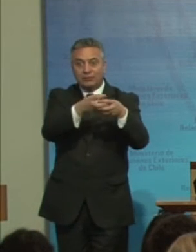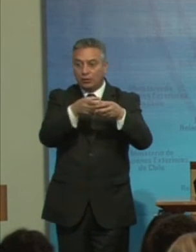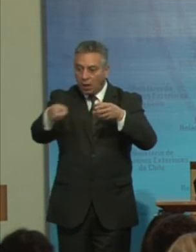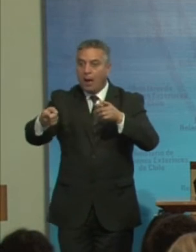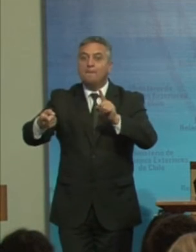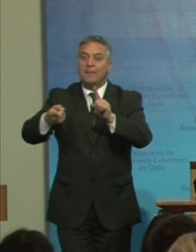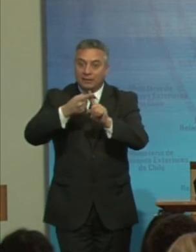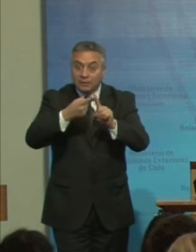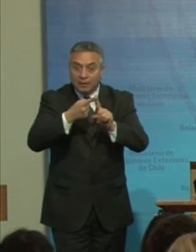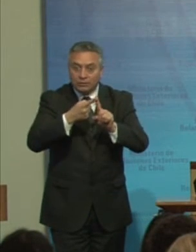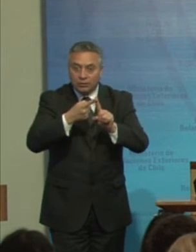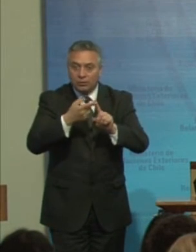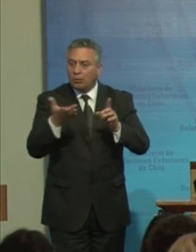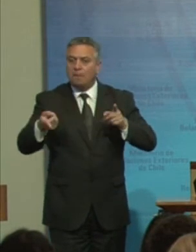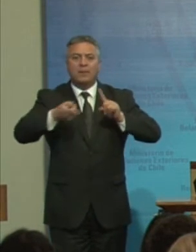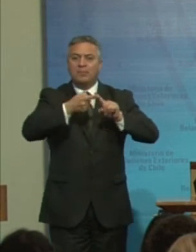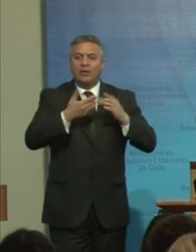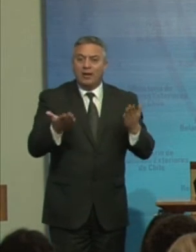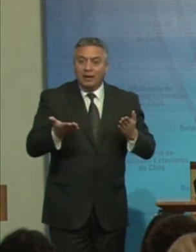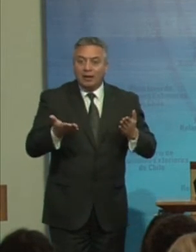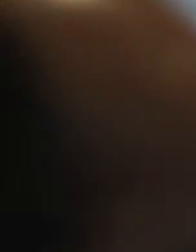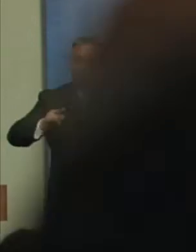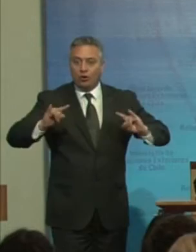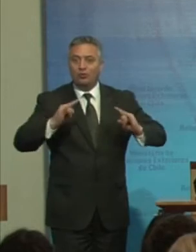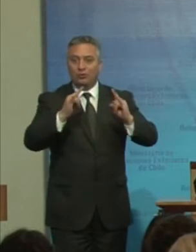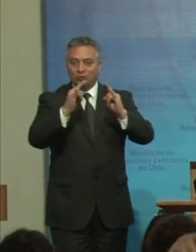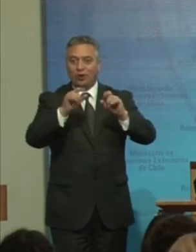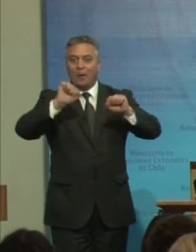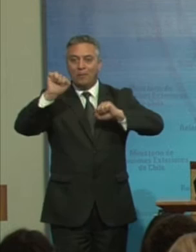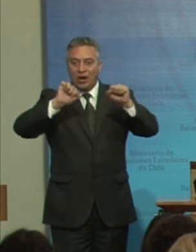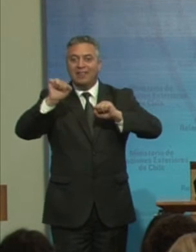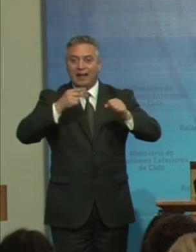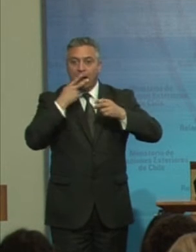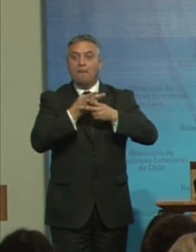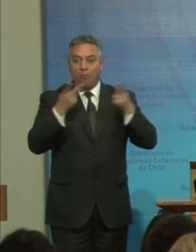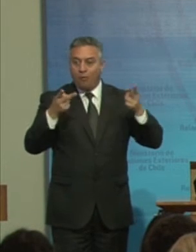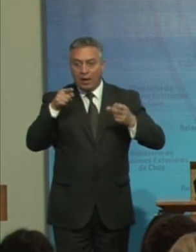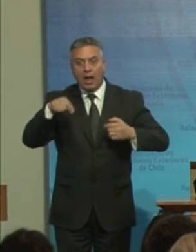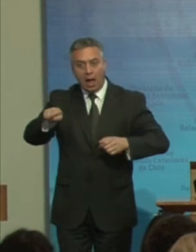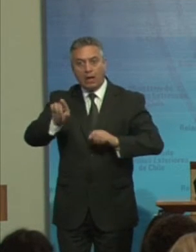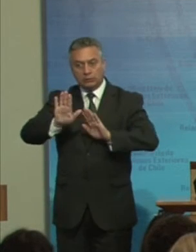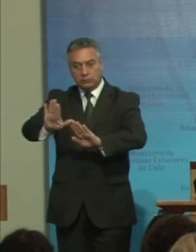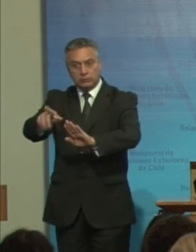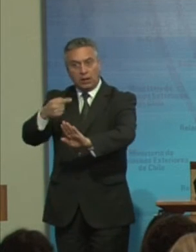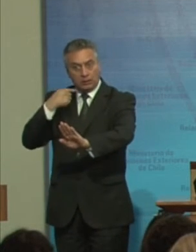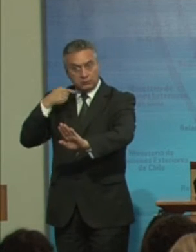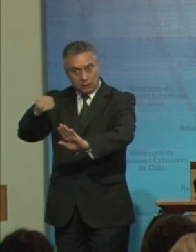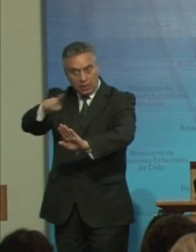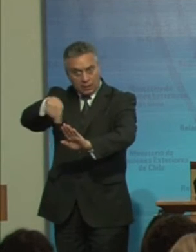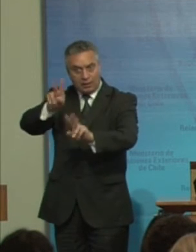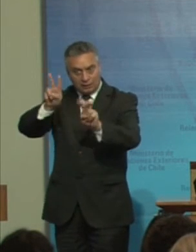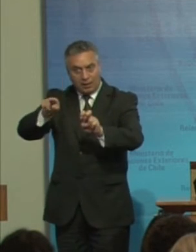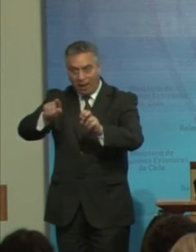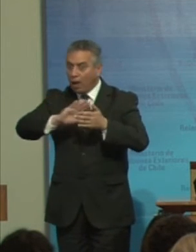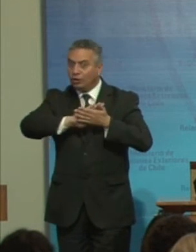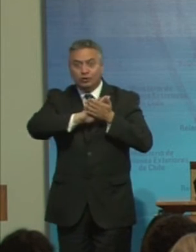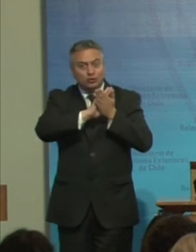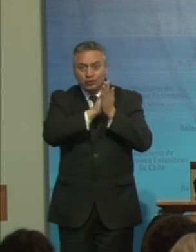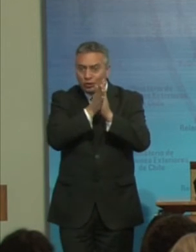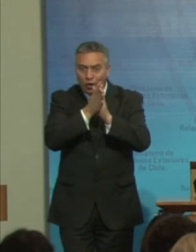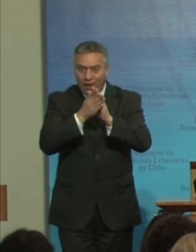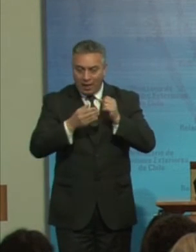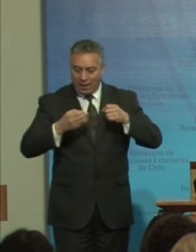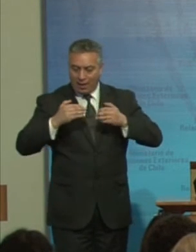construcción Social De las políticas Públicas Que les afecte En todas las etapas De dicho proceso